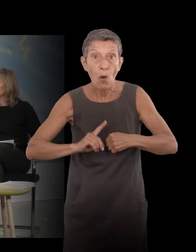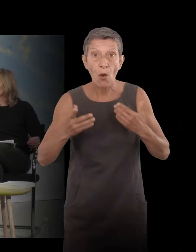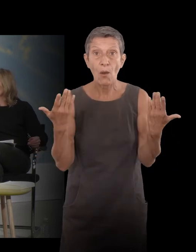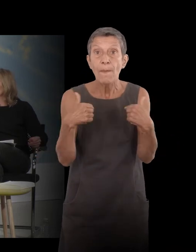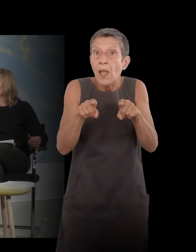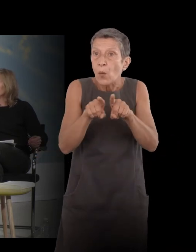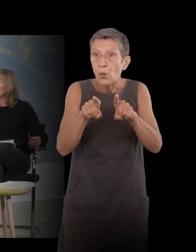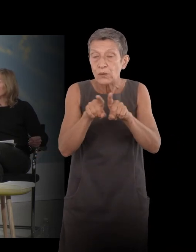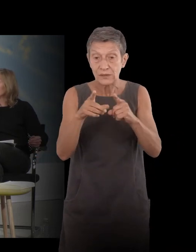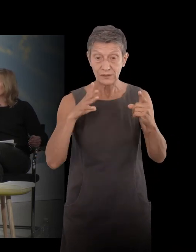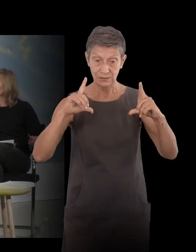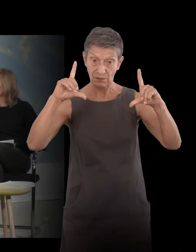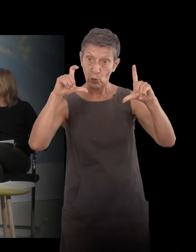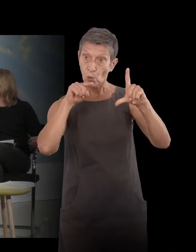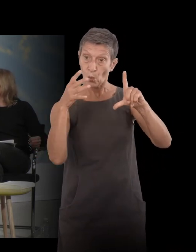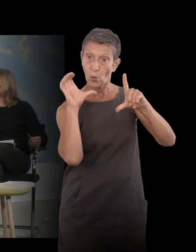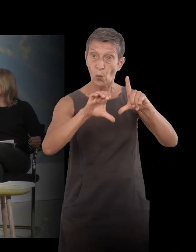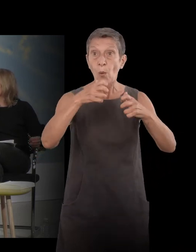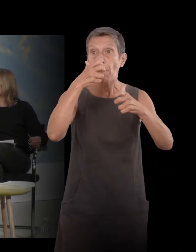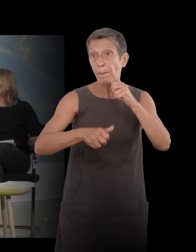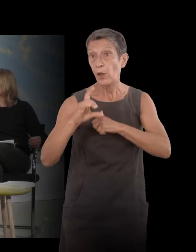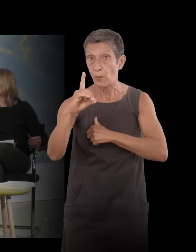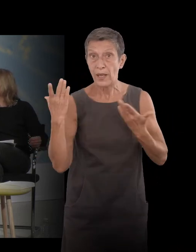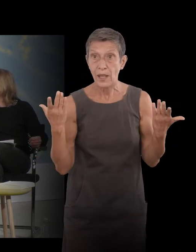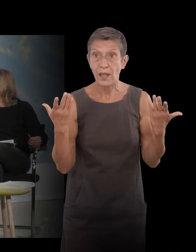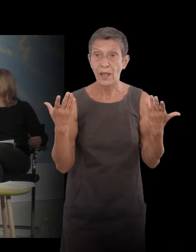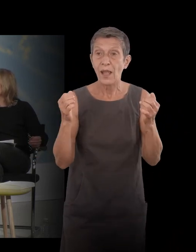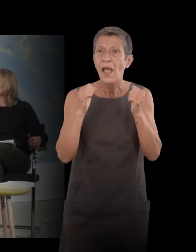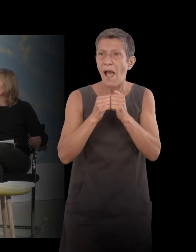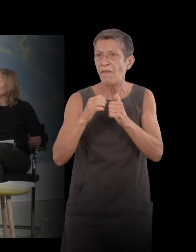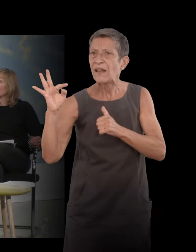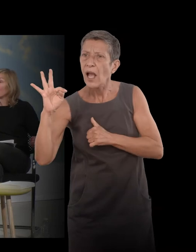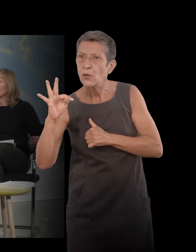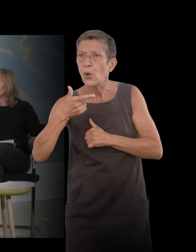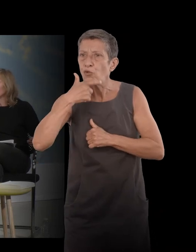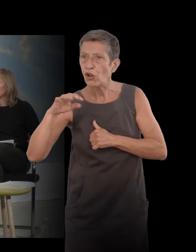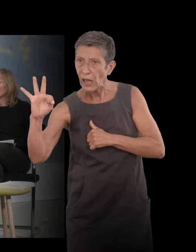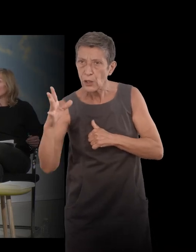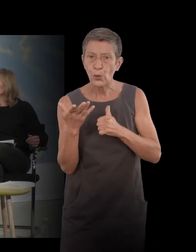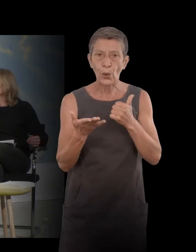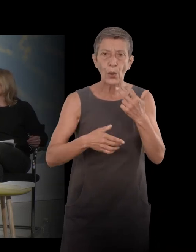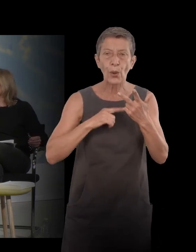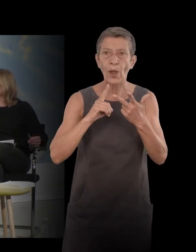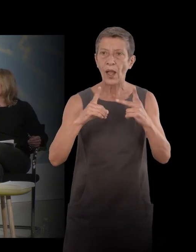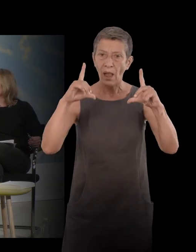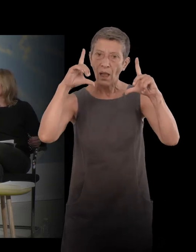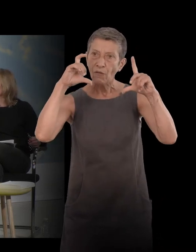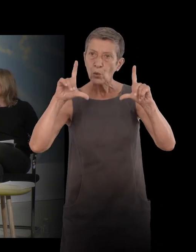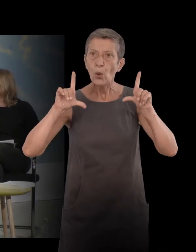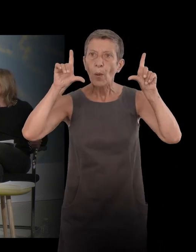also a photo of Pierre Dumayet with Jean Tardieu. There is a photo of a painting of Serge Lasque.